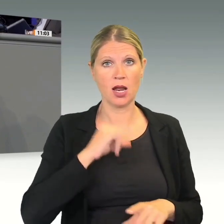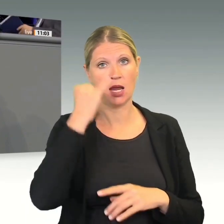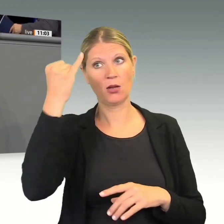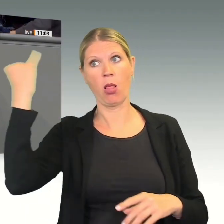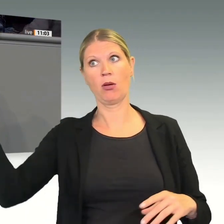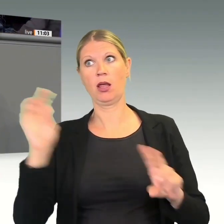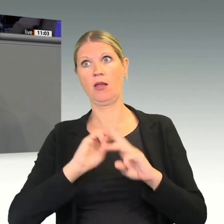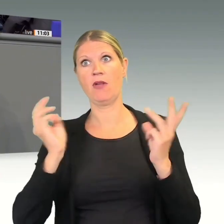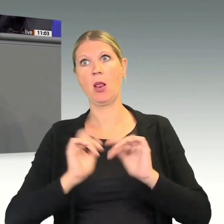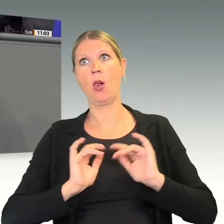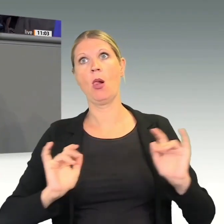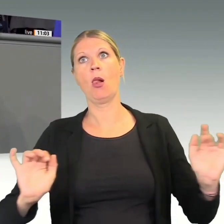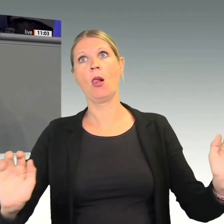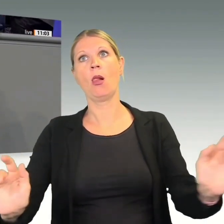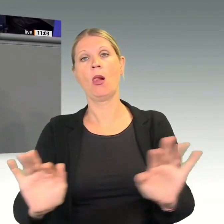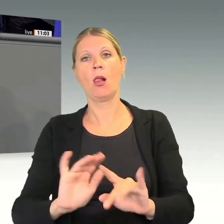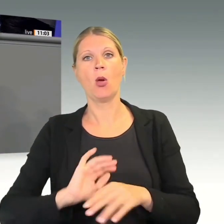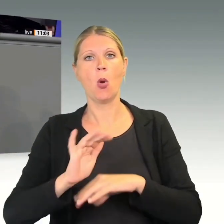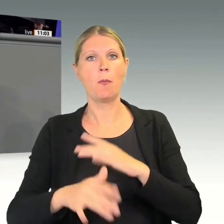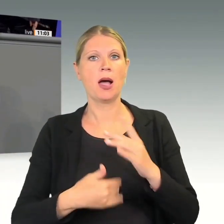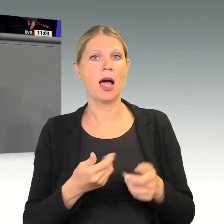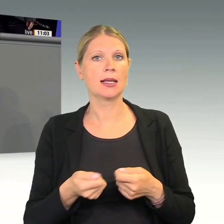hineintragen im Wege von Handelsabkommen.